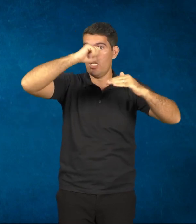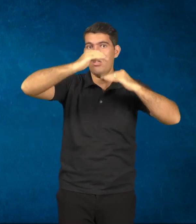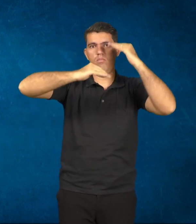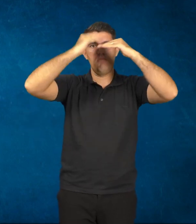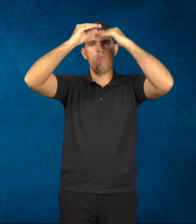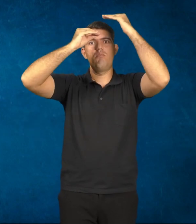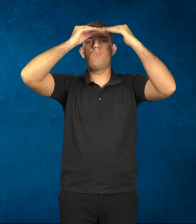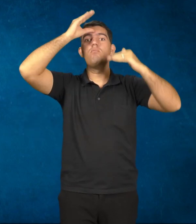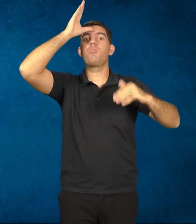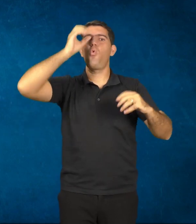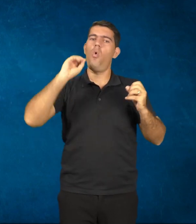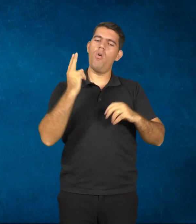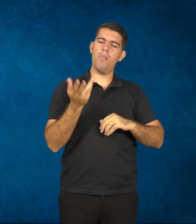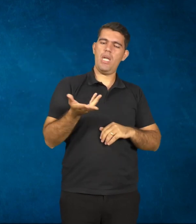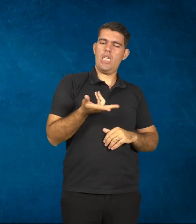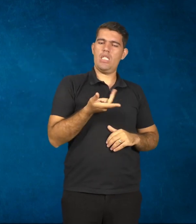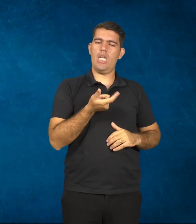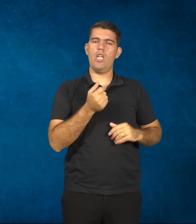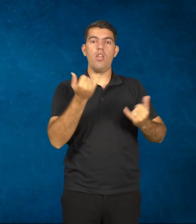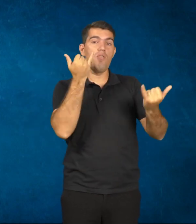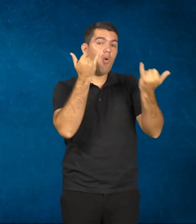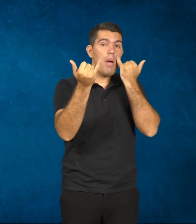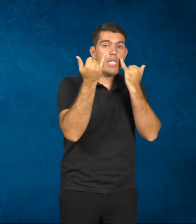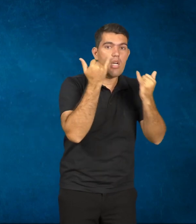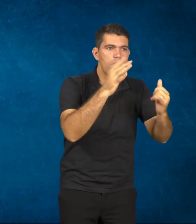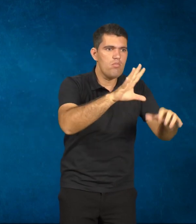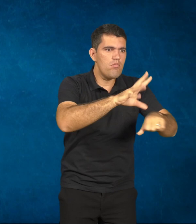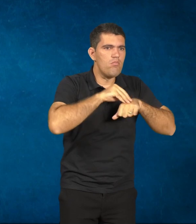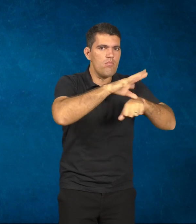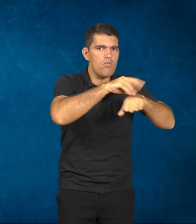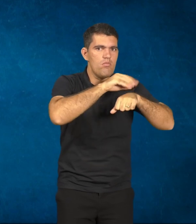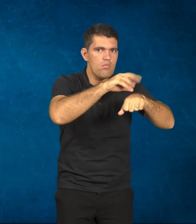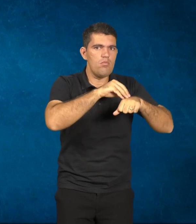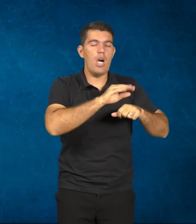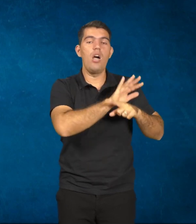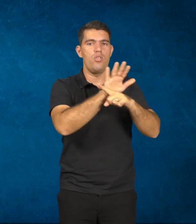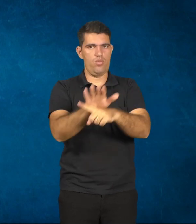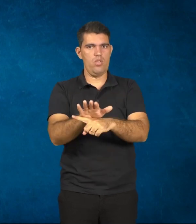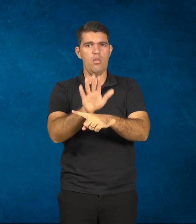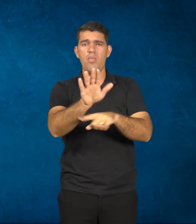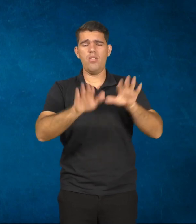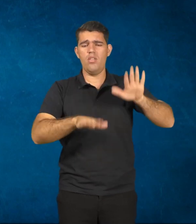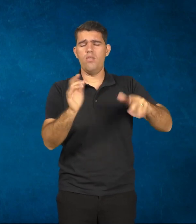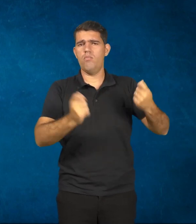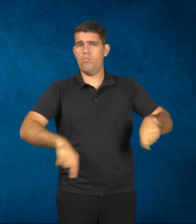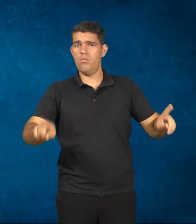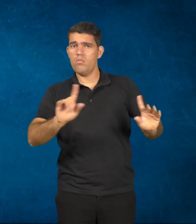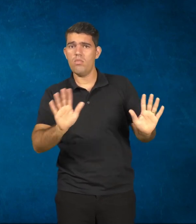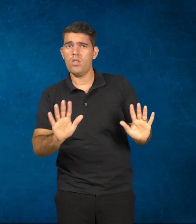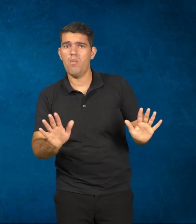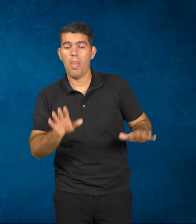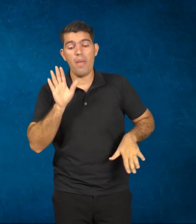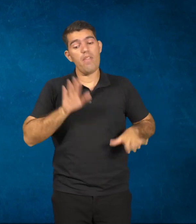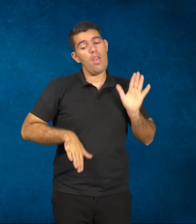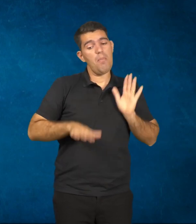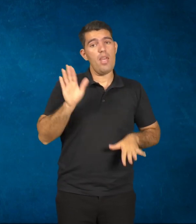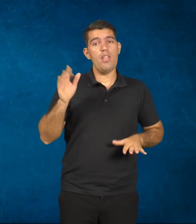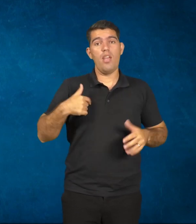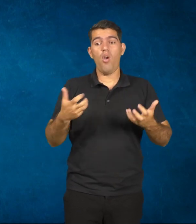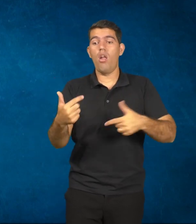competências, ou aquisição de informações, enfim. Mas ela pode não ser necessária. Depende do que você quer fazer com o aluno, de qual é